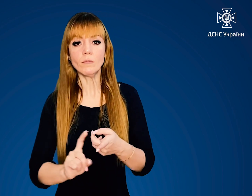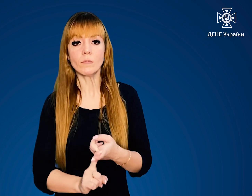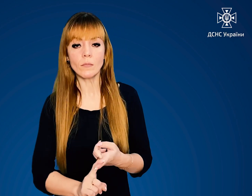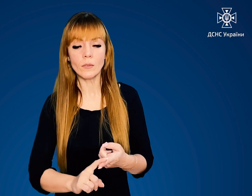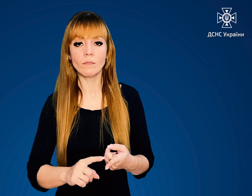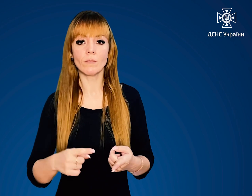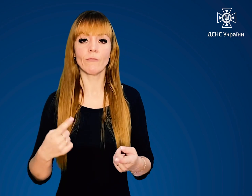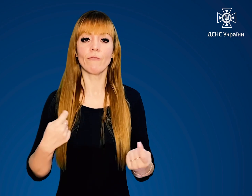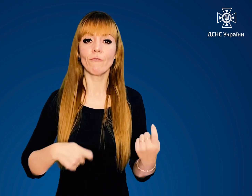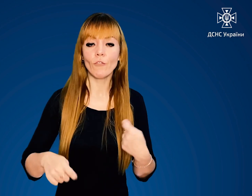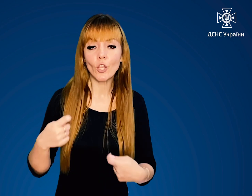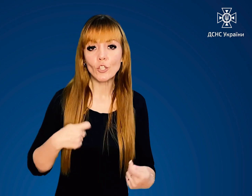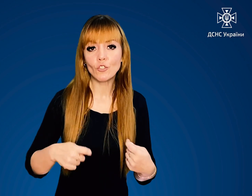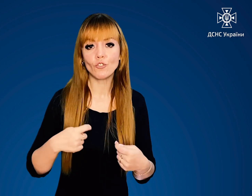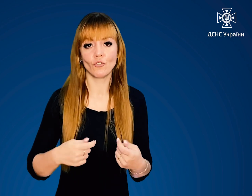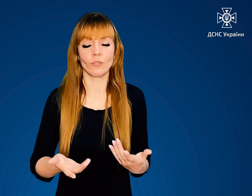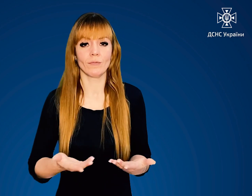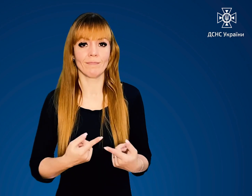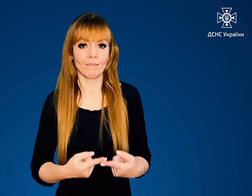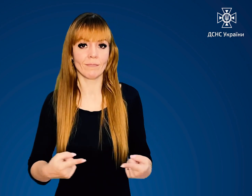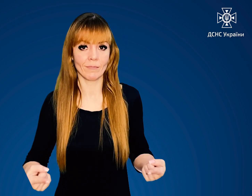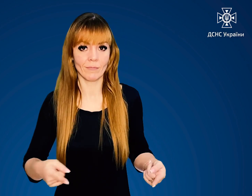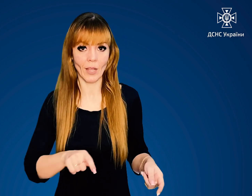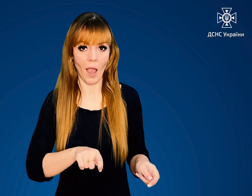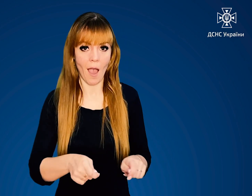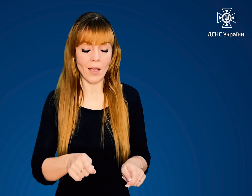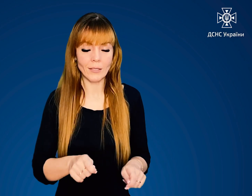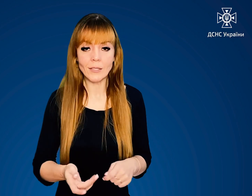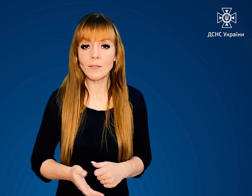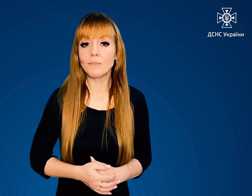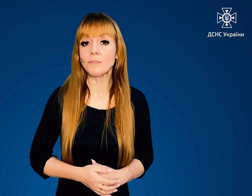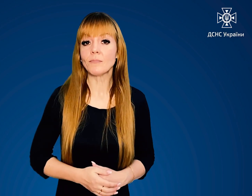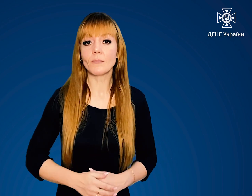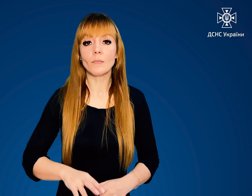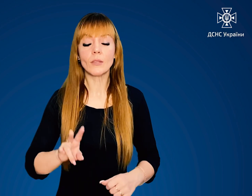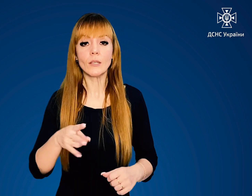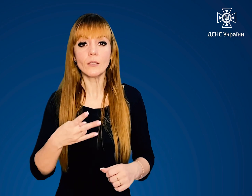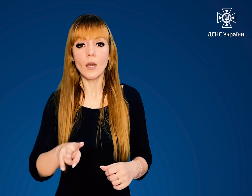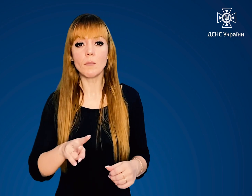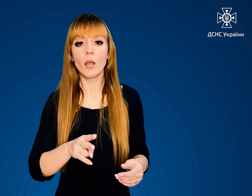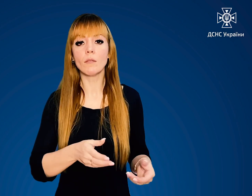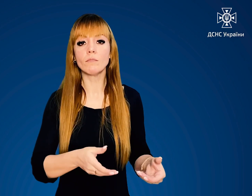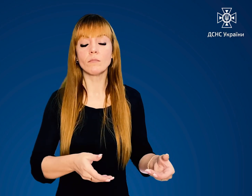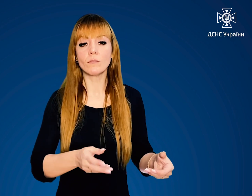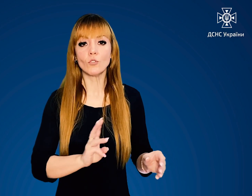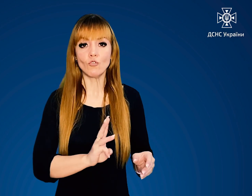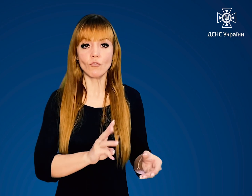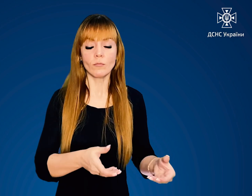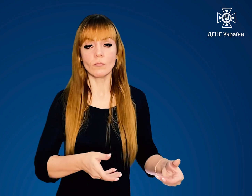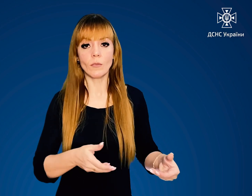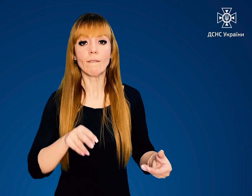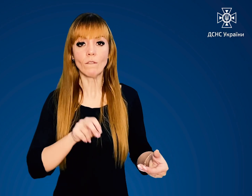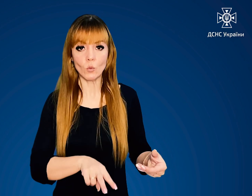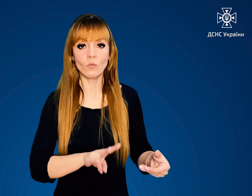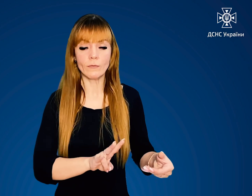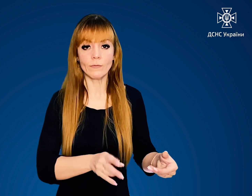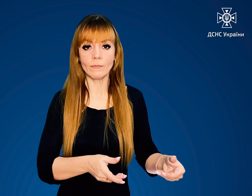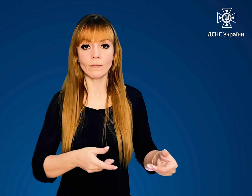приладів сторонні предмети та не вішайте на них одяг Не пересувайте увімкнуті газові прилади